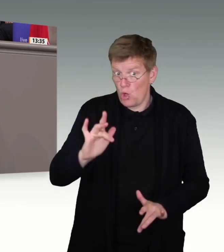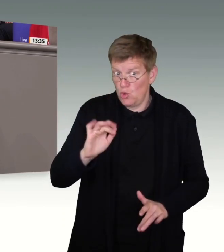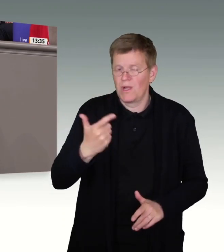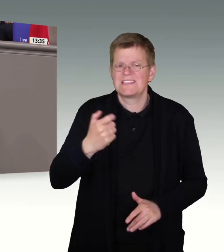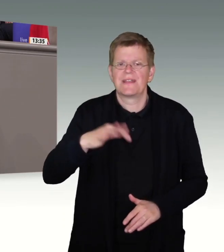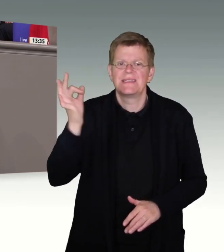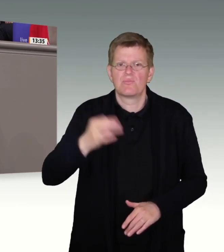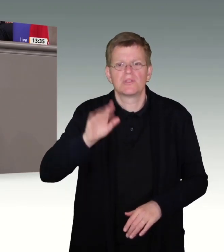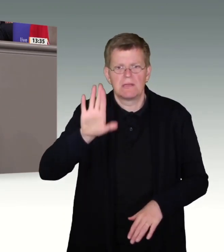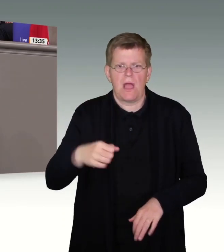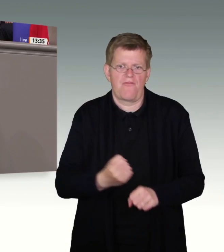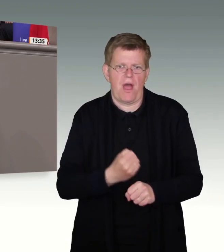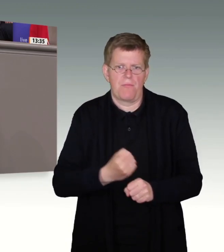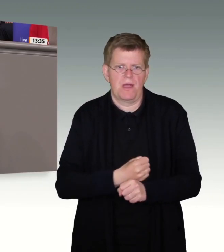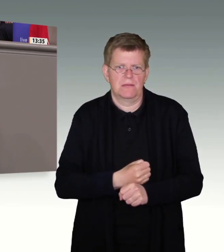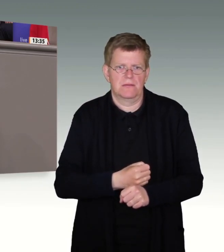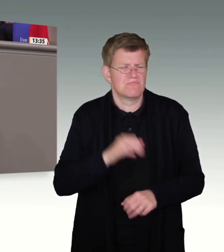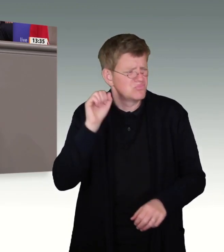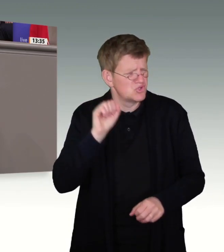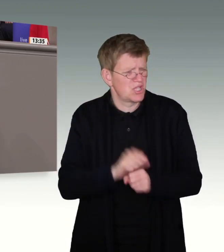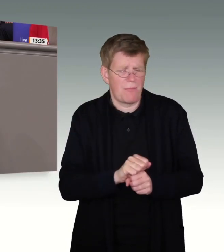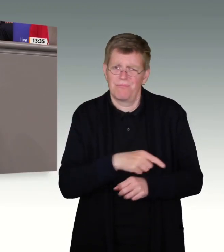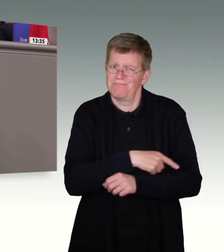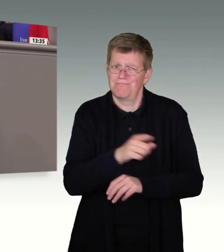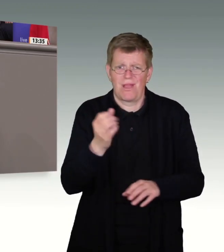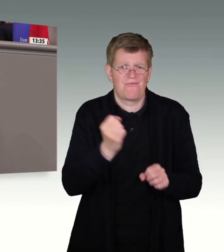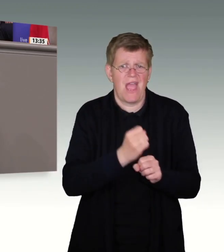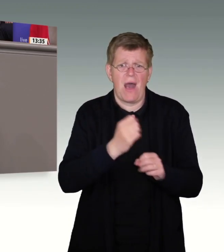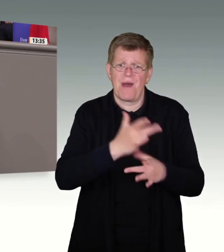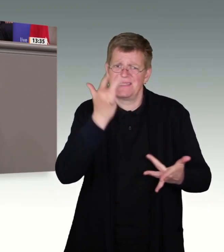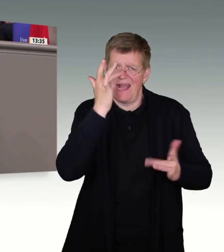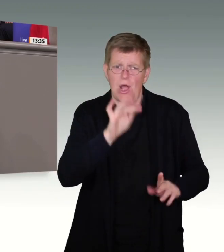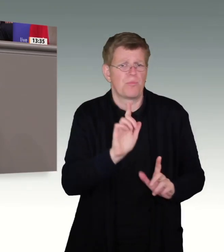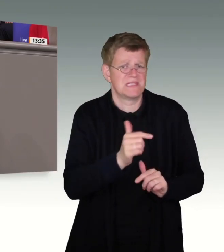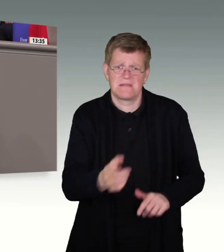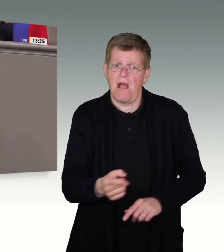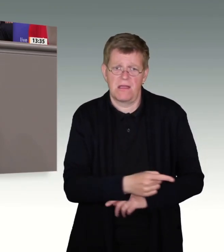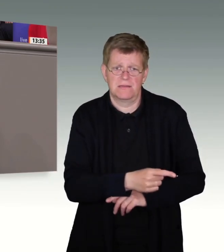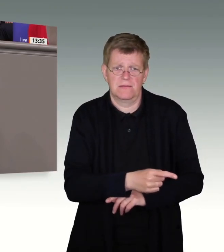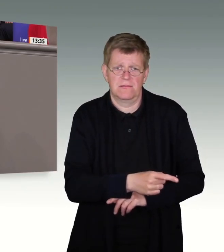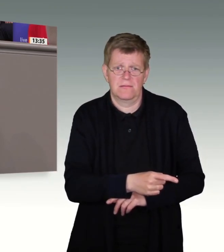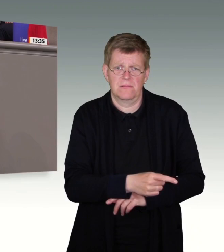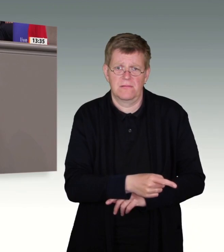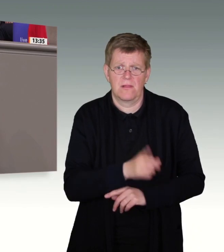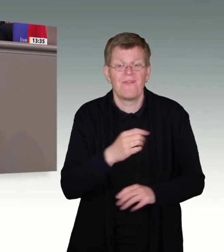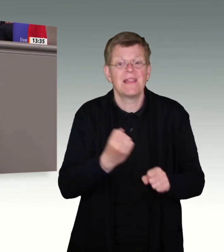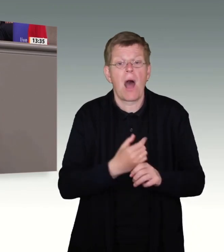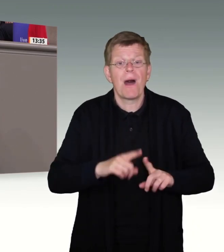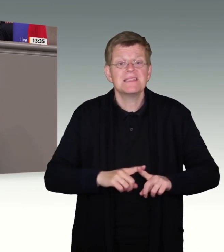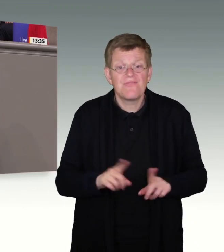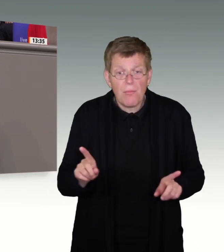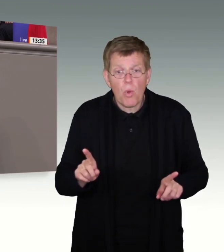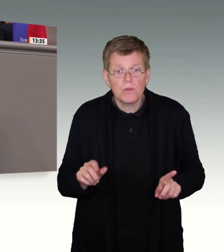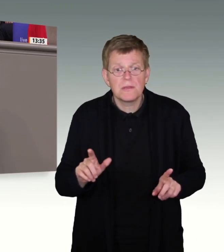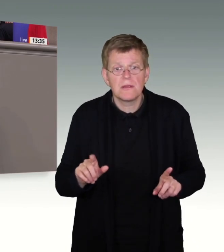meisten haben keine Arbeitserlaubnis. Das ist einmalig in der Bundesrepublik Deutschland. Ansonsten haben Menschen nur ein Arbeitsverbot, wenn sie